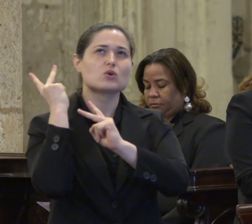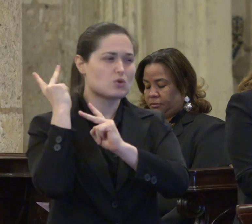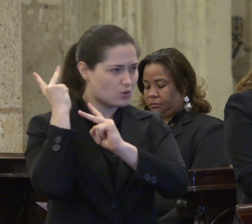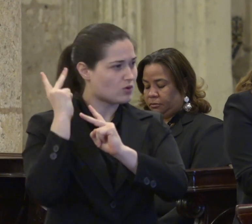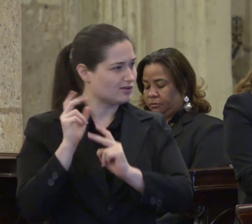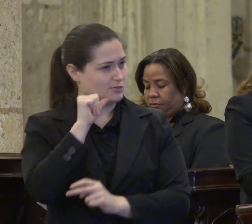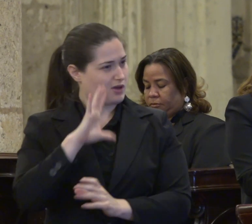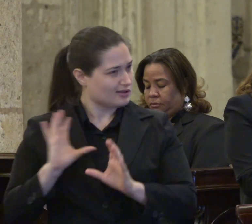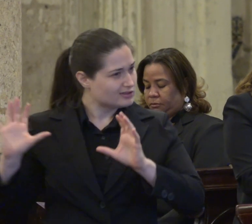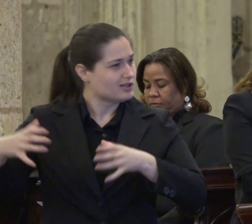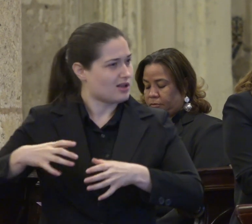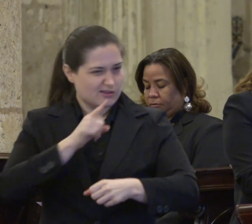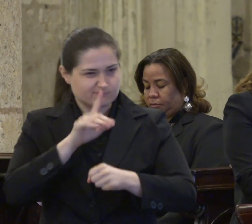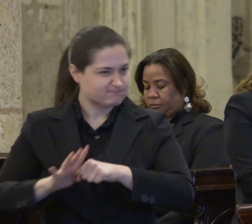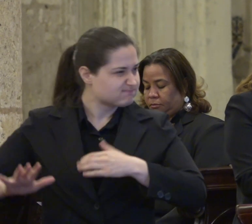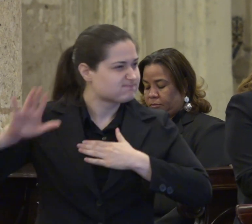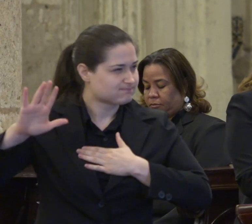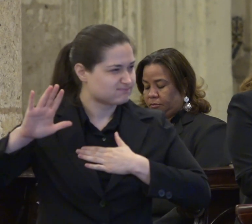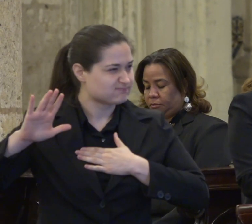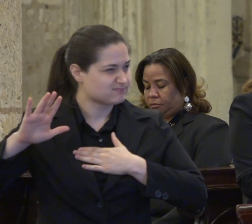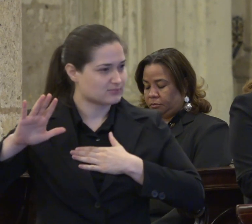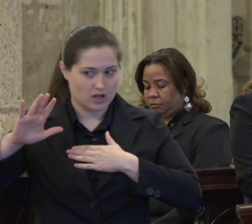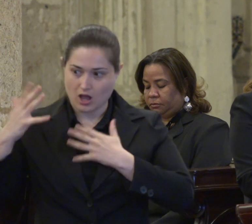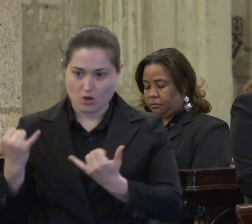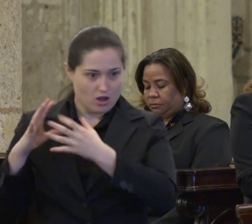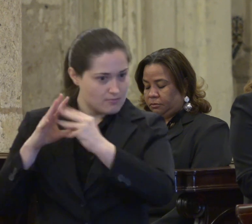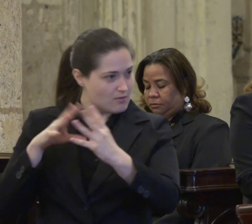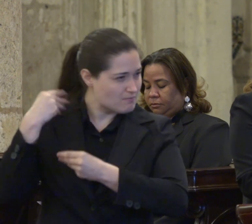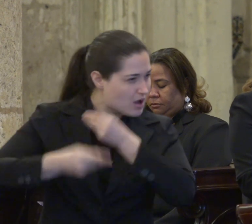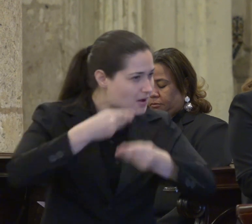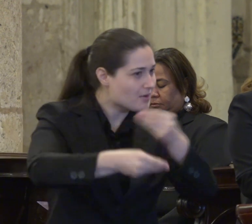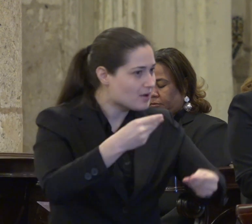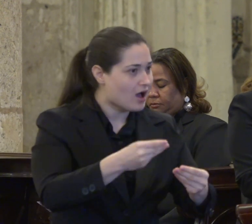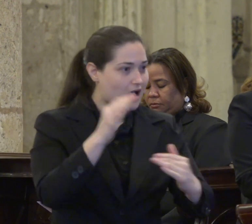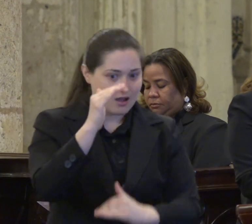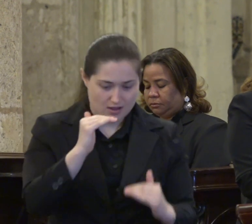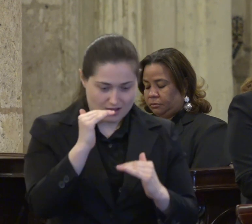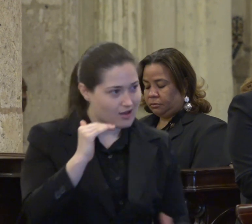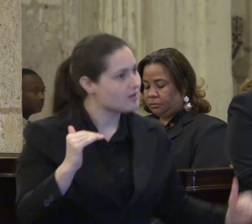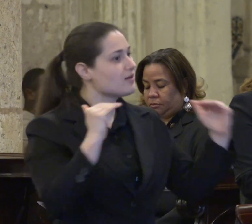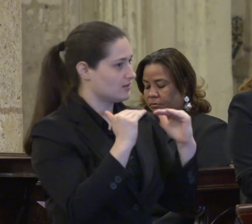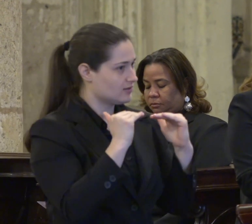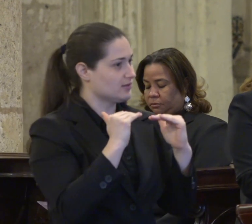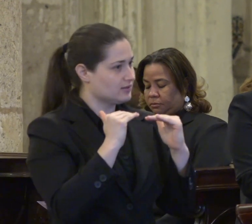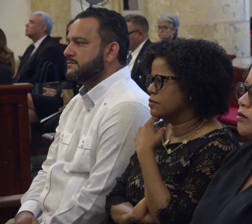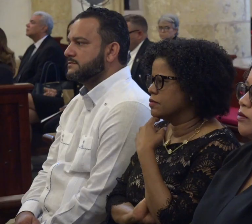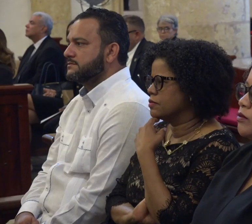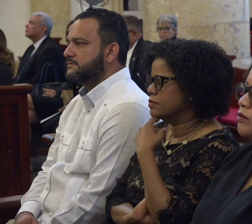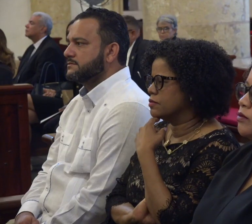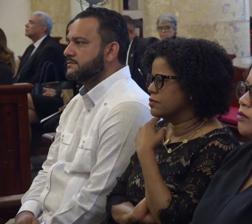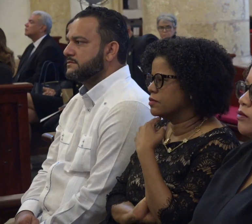un país donde las mujeres participen en condiciones de igualdad y donde se reconozca su